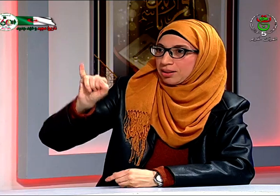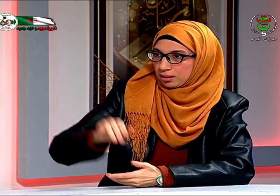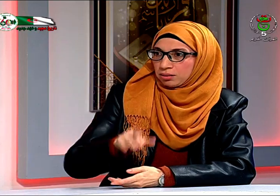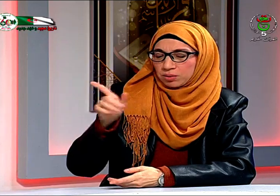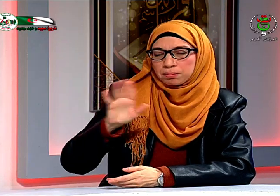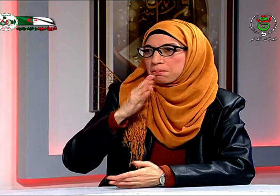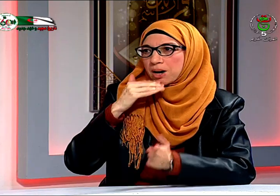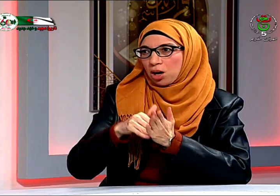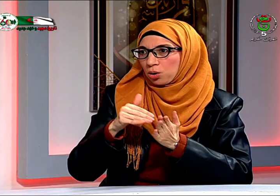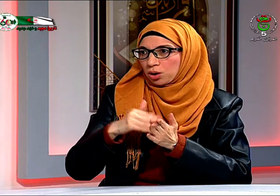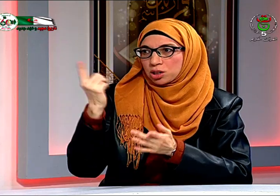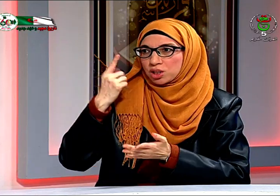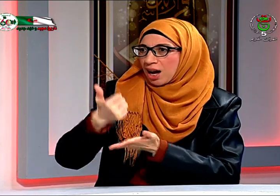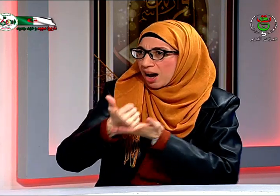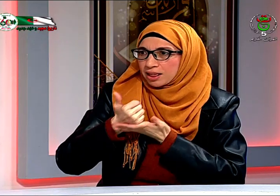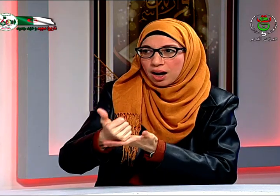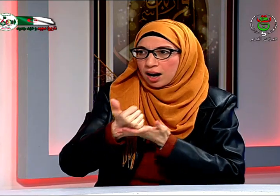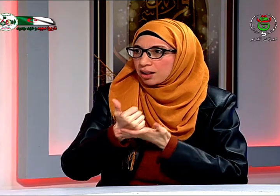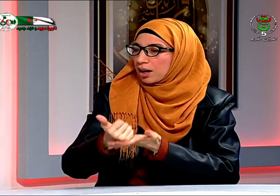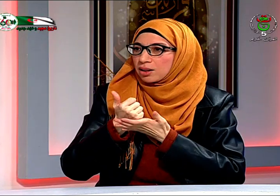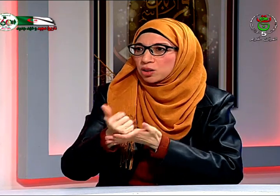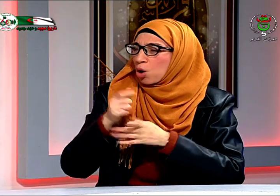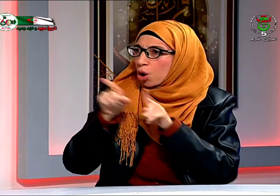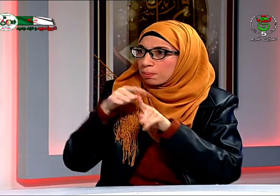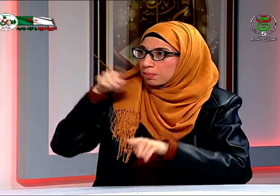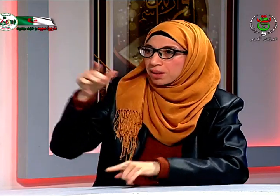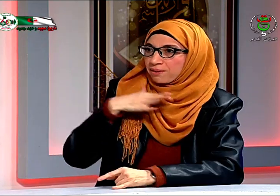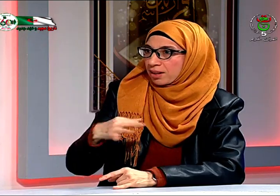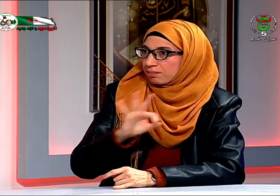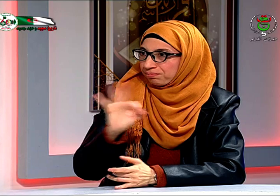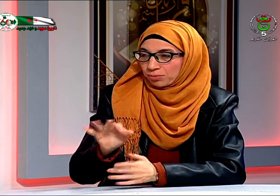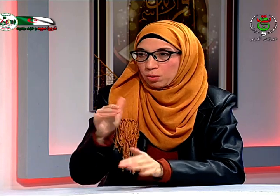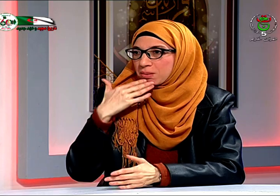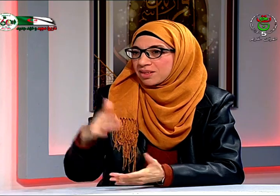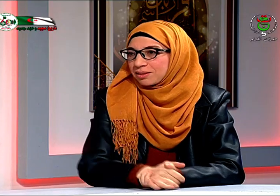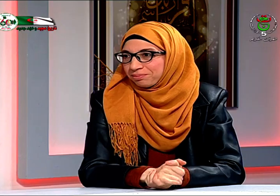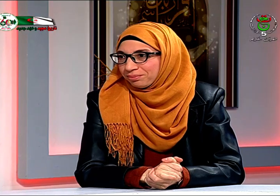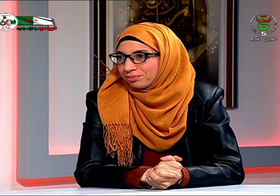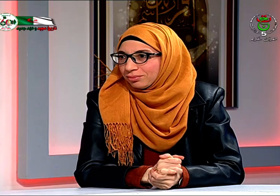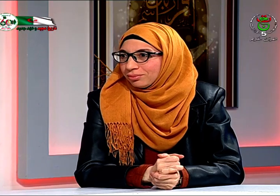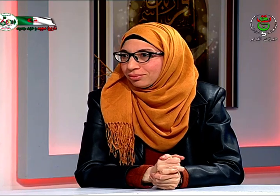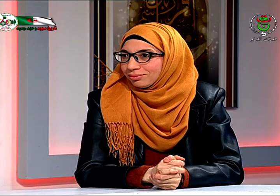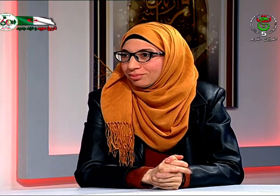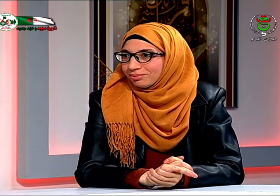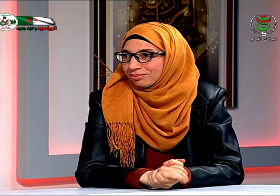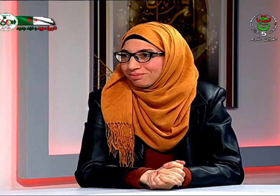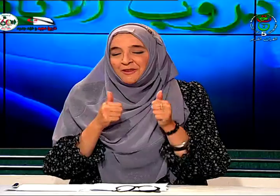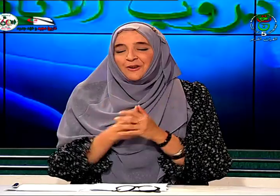هي أفضلهم دائما تساعدني ودائما تقوم وكأنها وكأني ابنتها